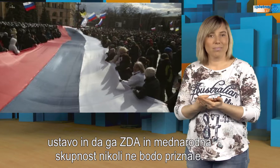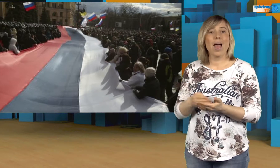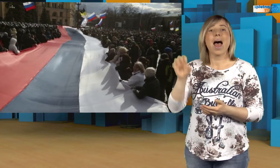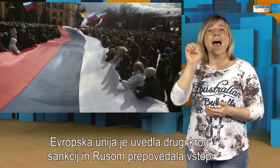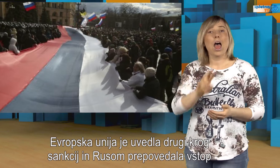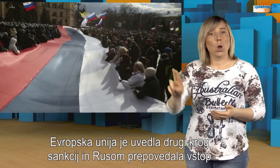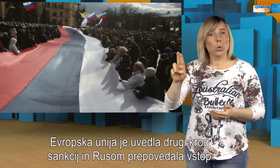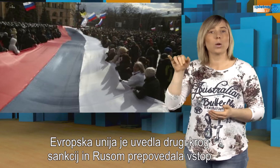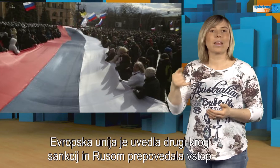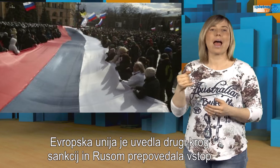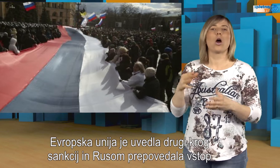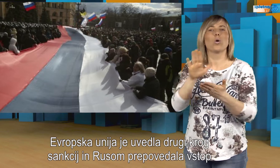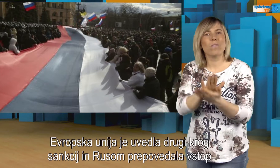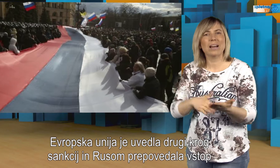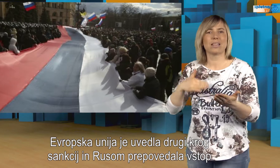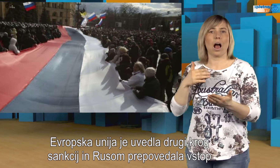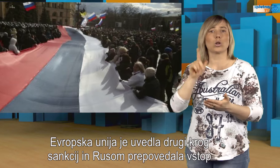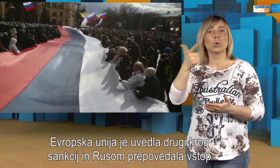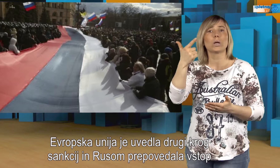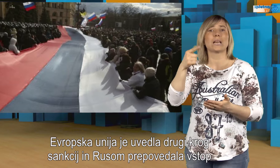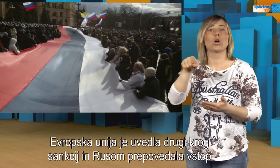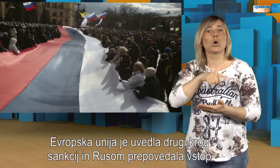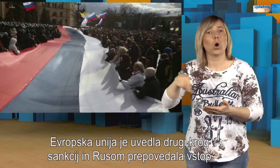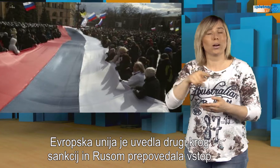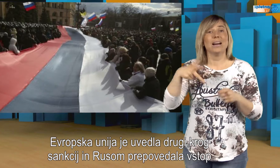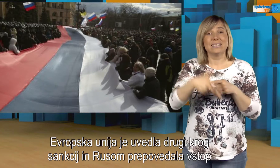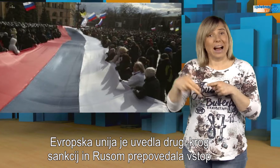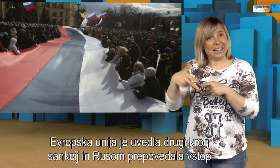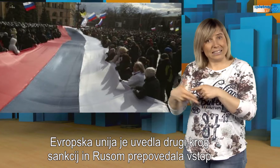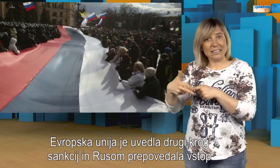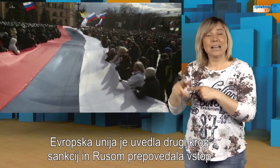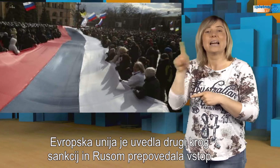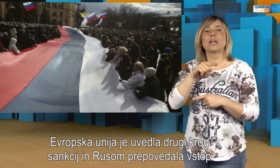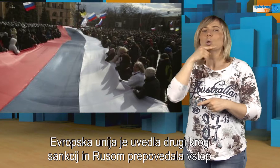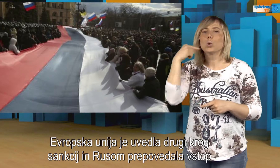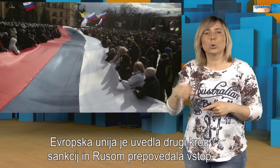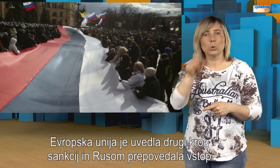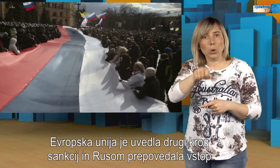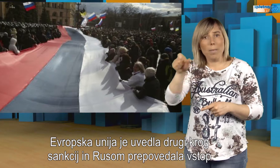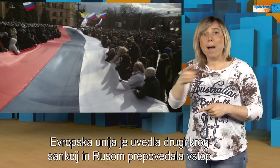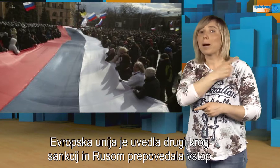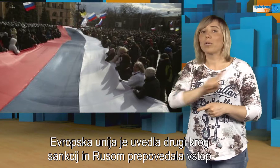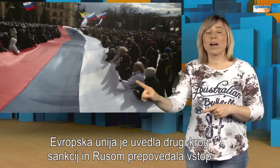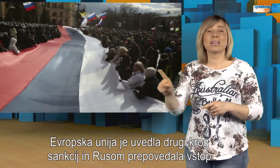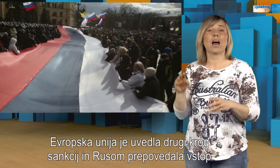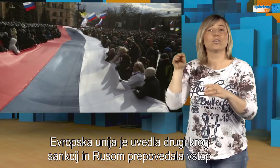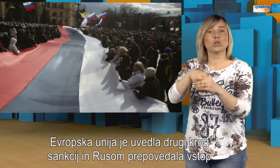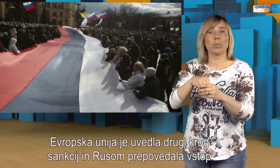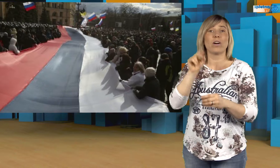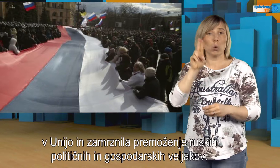Evropska unija je uvedla drugi krog sankcij in rusom prepovedala vstop v Unijo in zamrznila premoženje ruskih